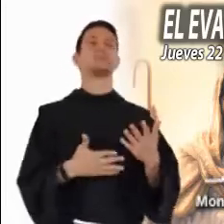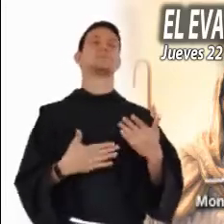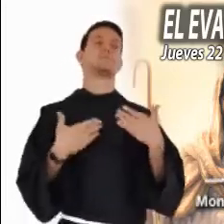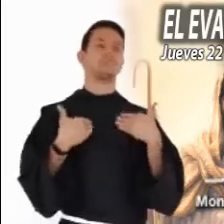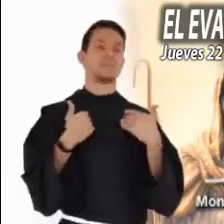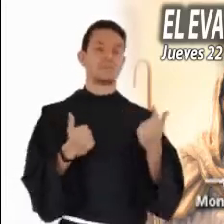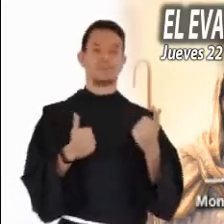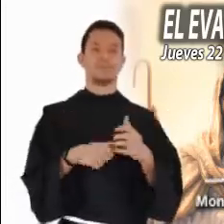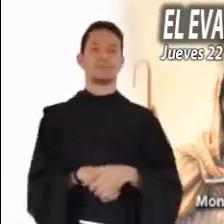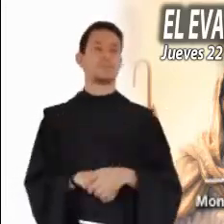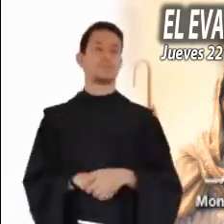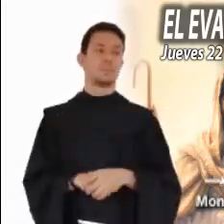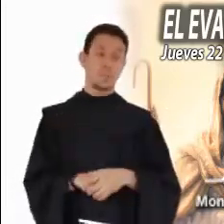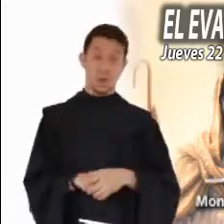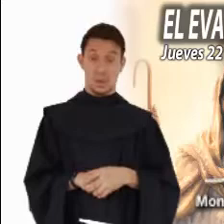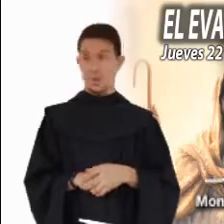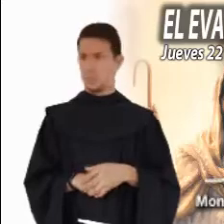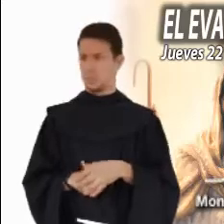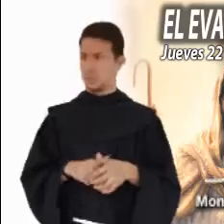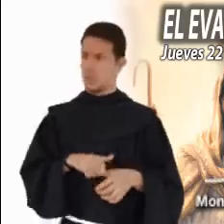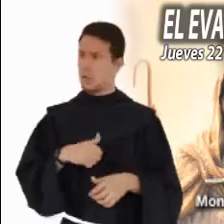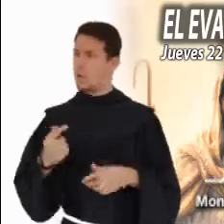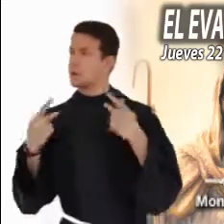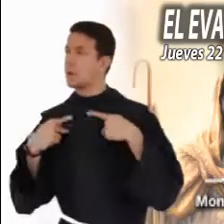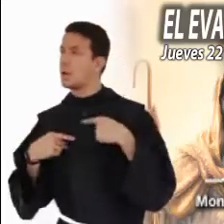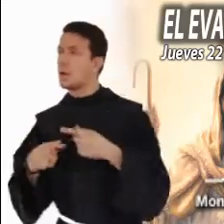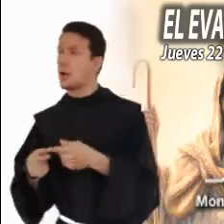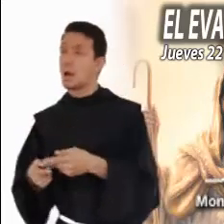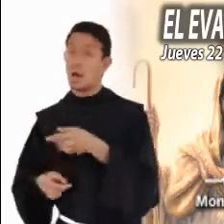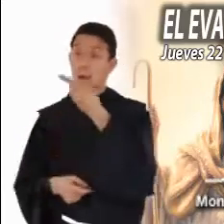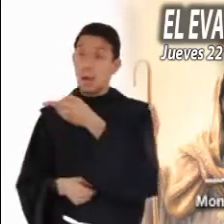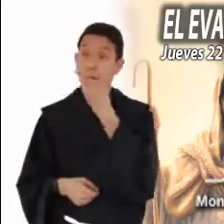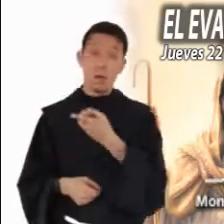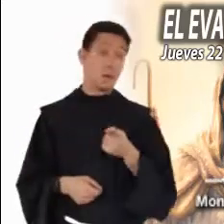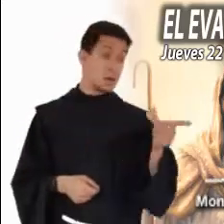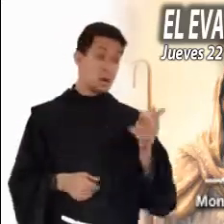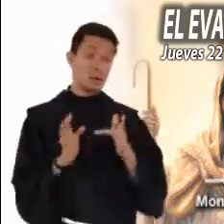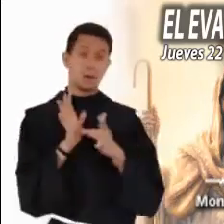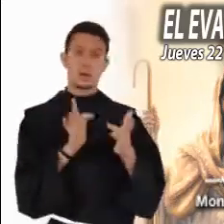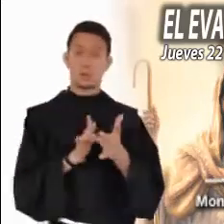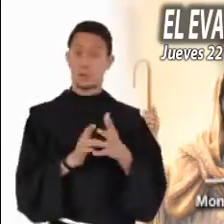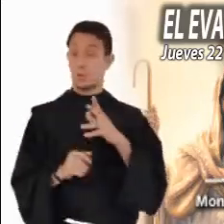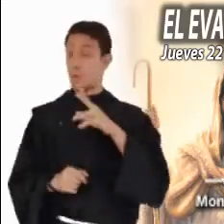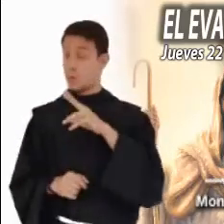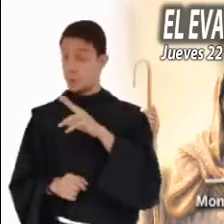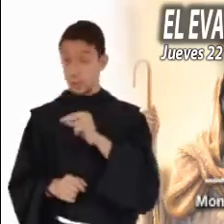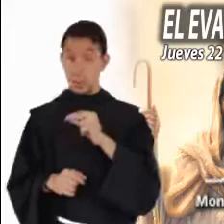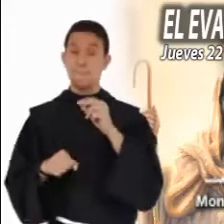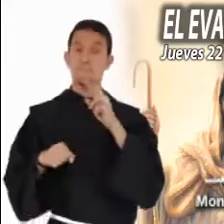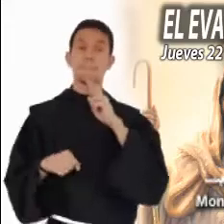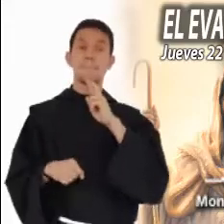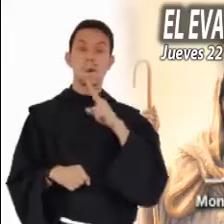quedarnos solo en lo que dicen los demás. Necesitamos entrar a